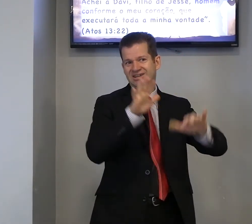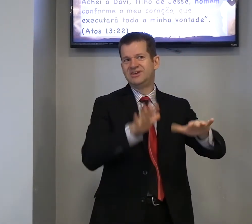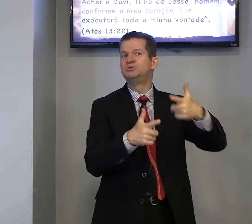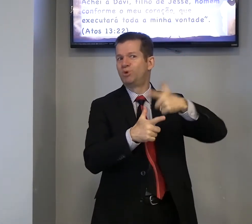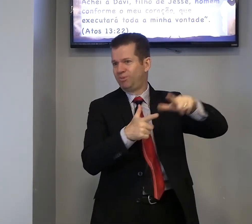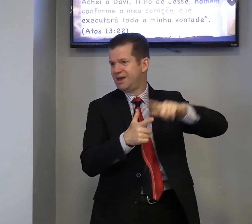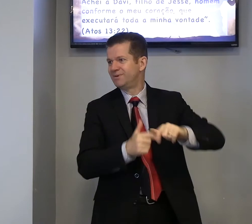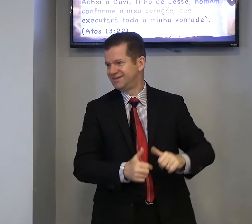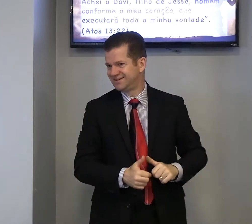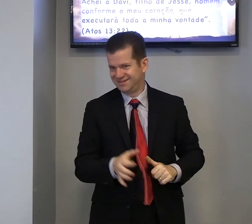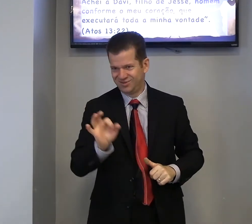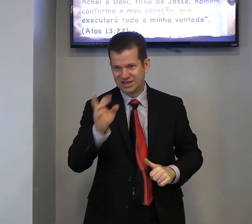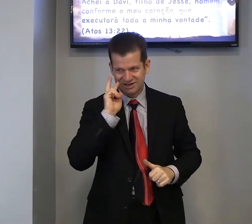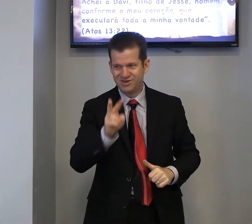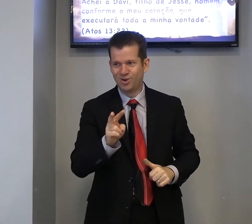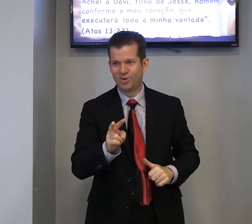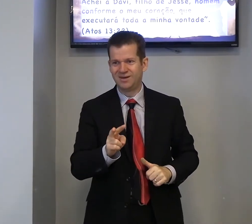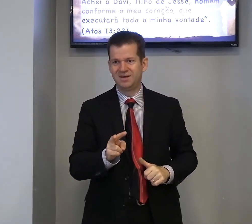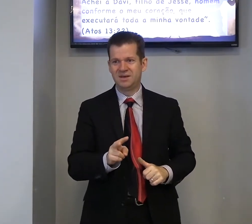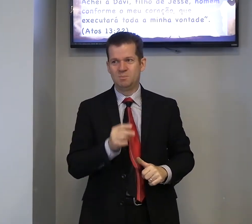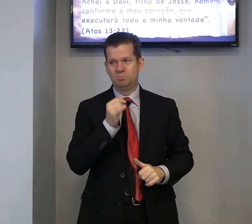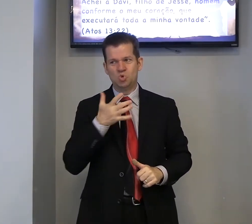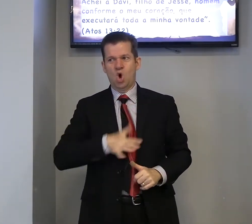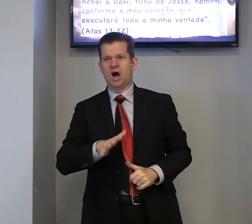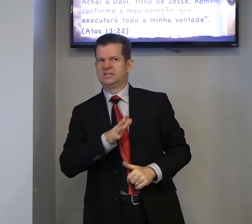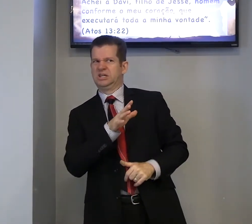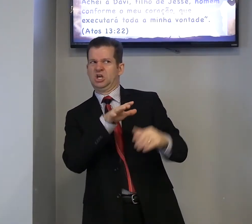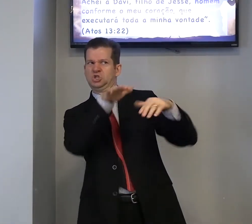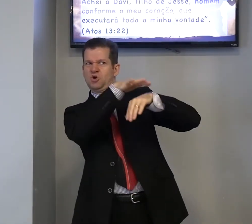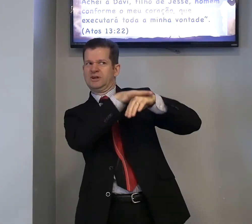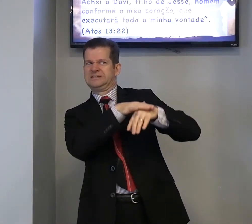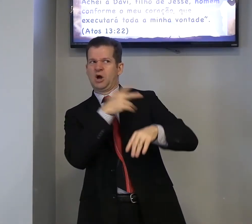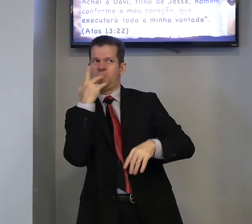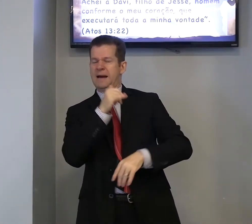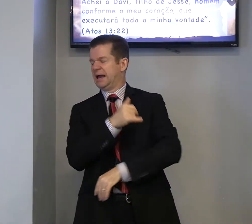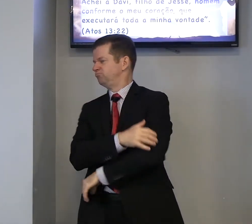às vezes, problemas, mas, já viu, não gosta, de conversar com o pai,